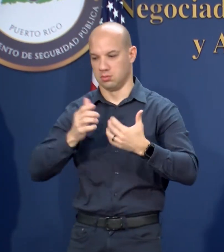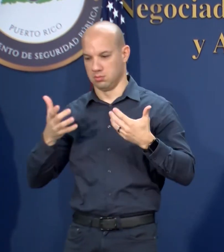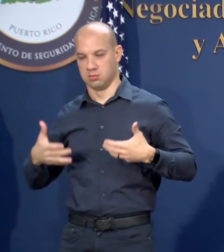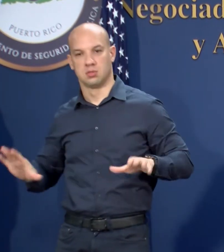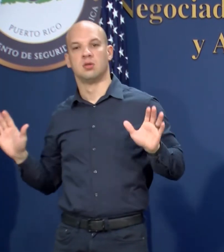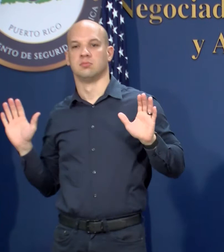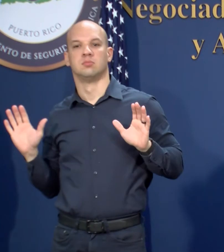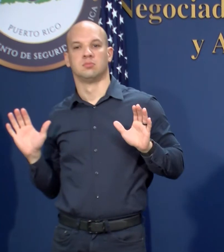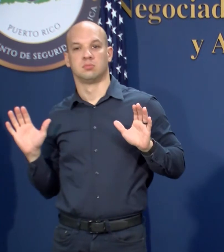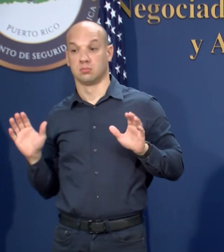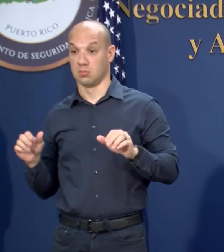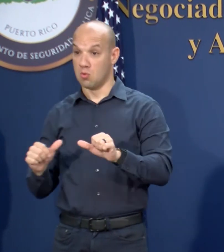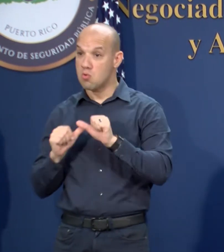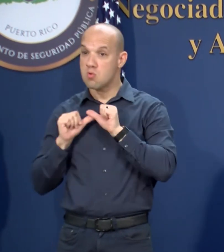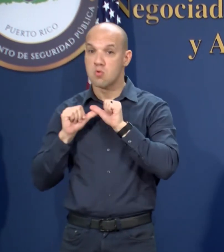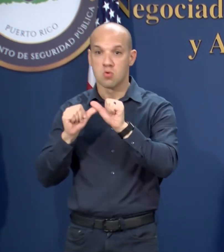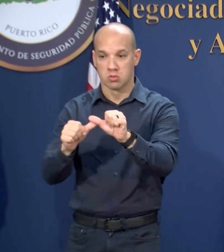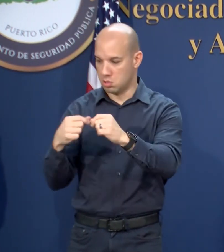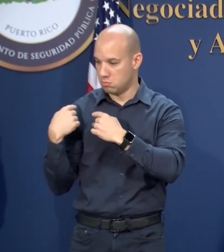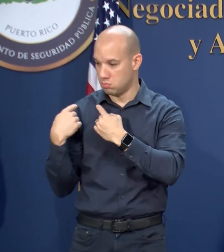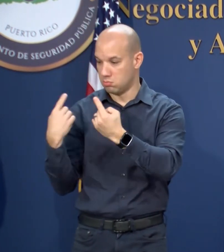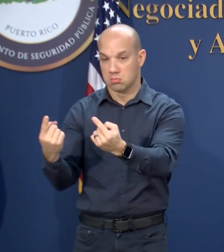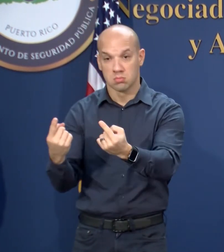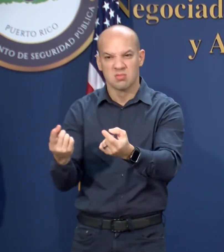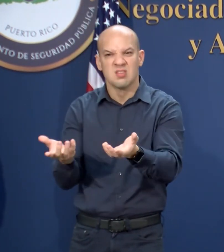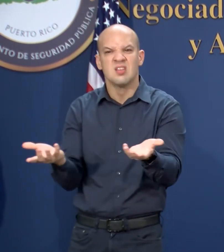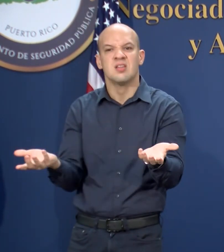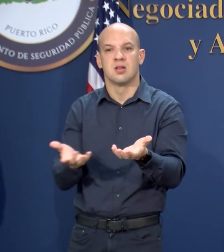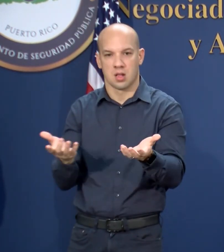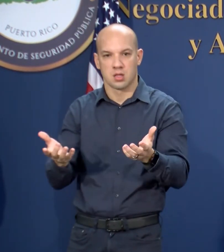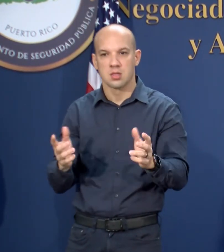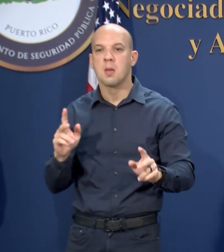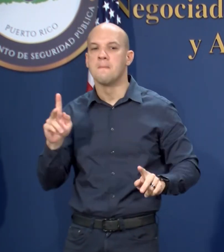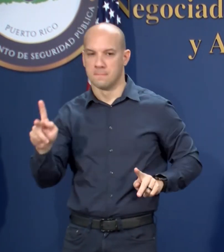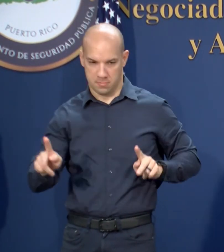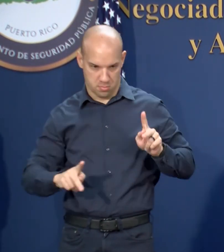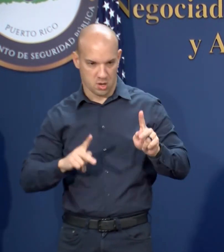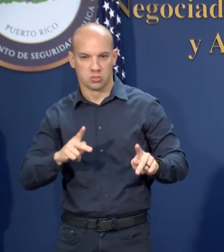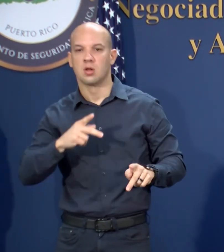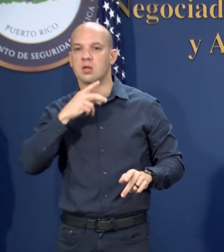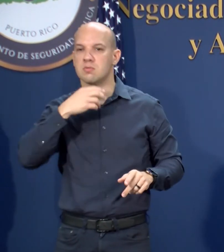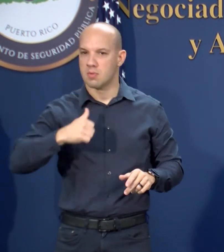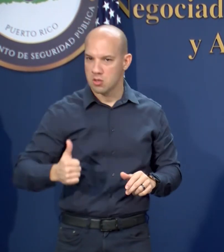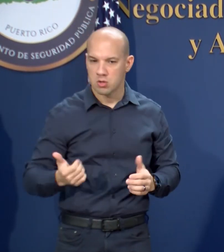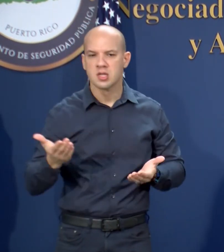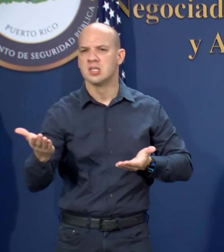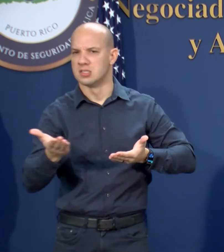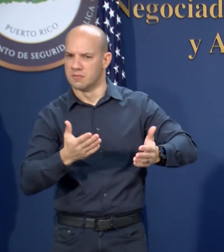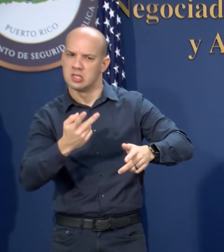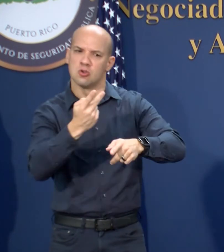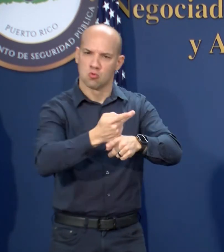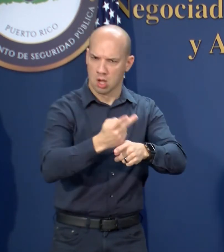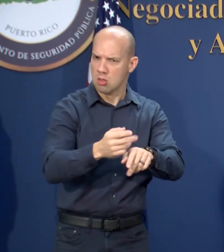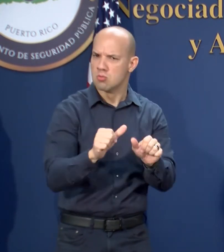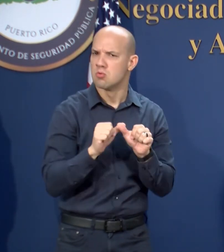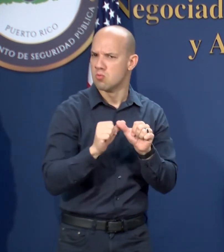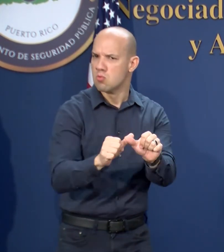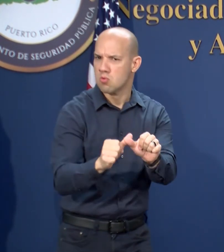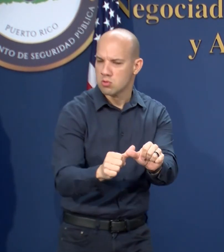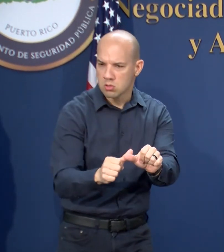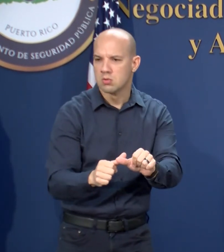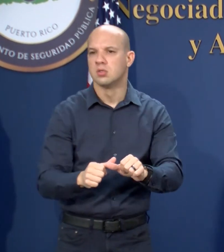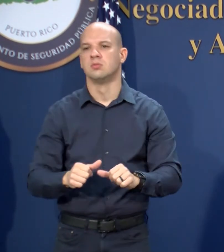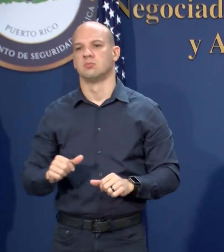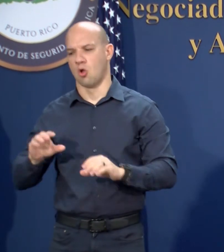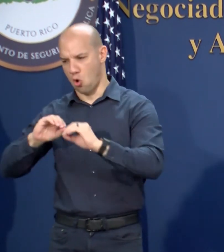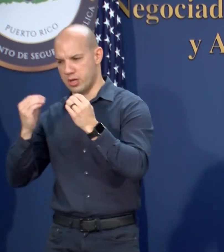Continuarán, como hasta ahora, permitidos los servicios para la atención de las personas de la tercera edad, las organizaciones que proveen servicios de